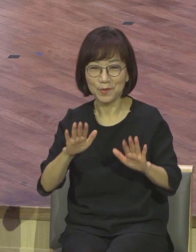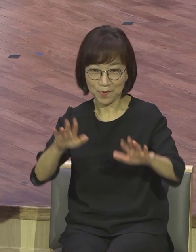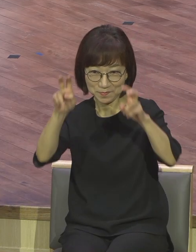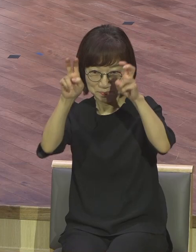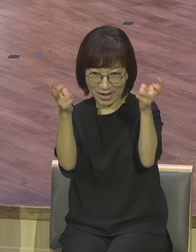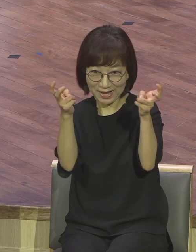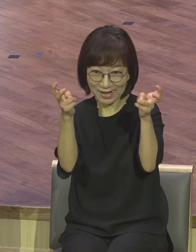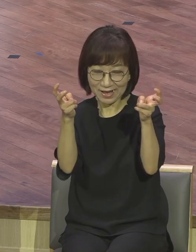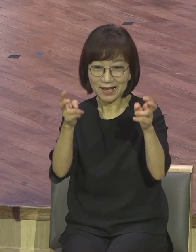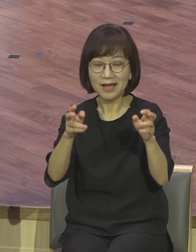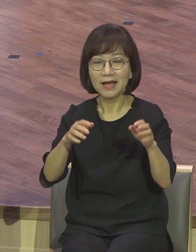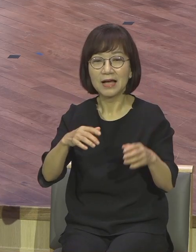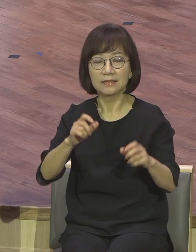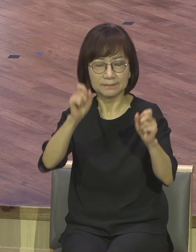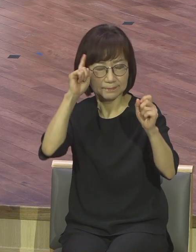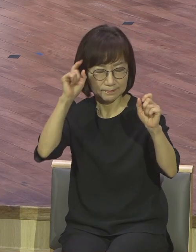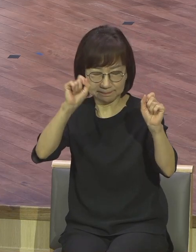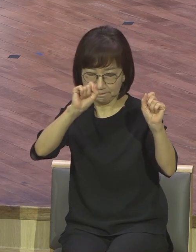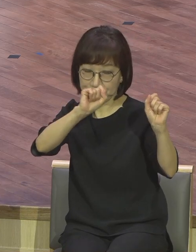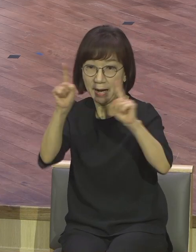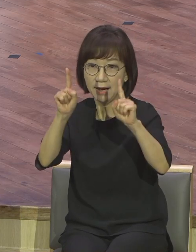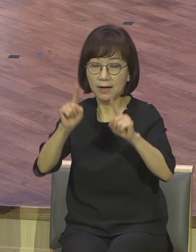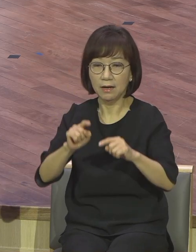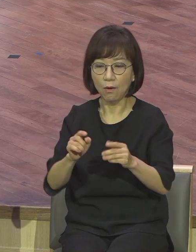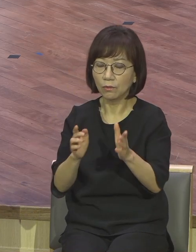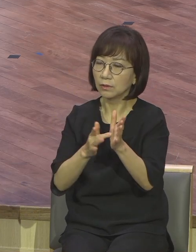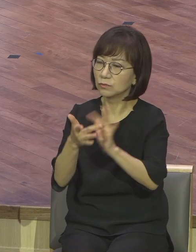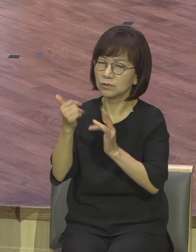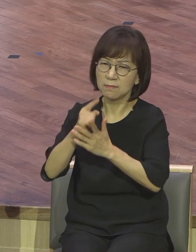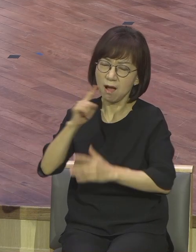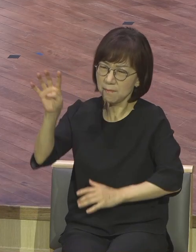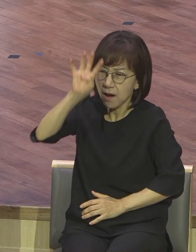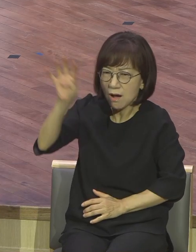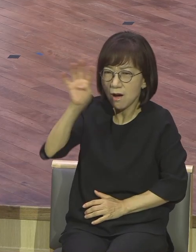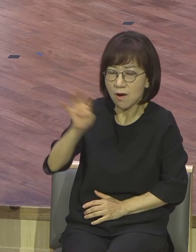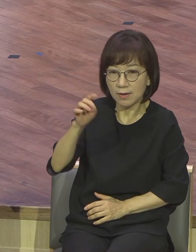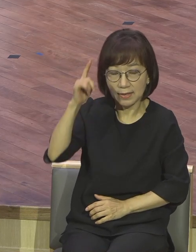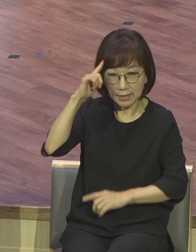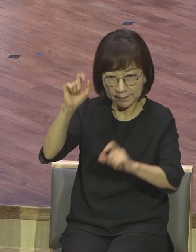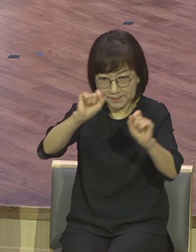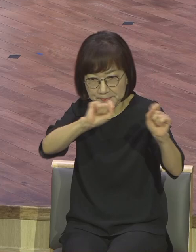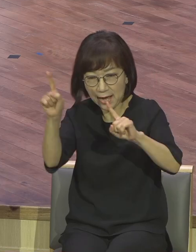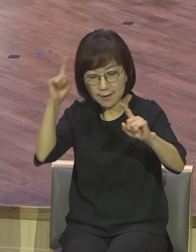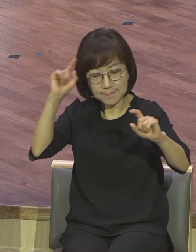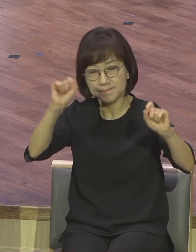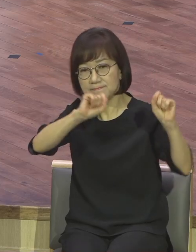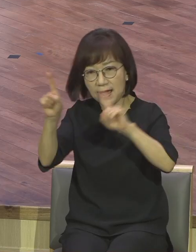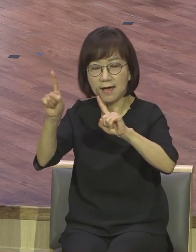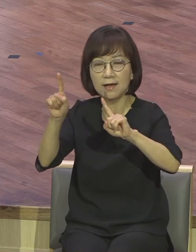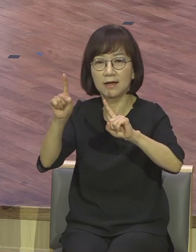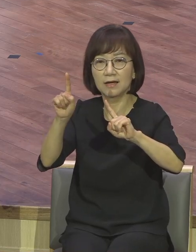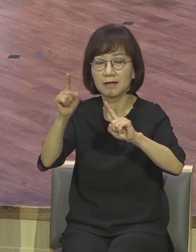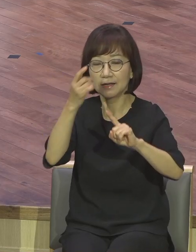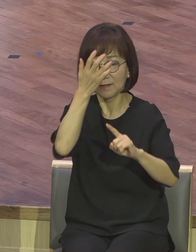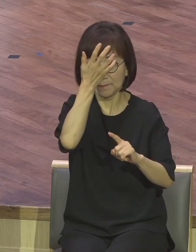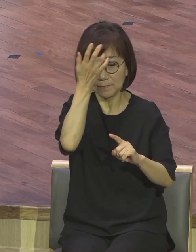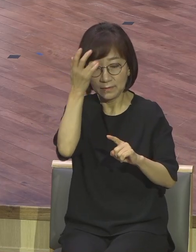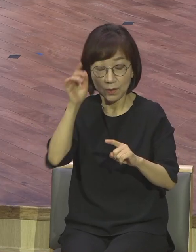깨어있어라. 반복해서. 이 표현입니다. 예수님께서 다양한 증조와 비유를